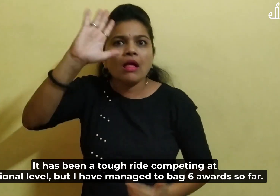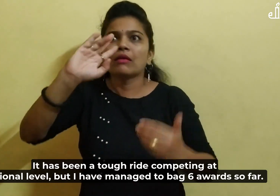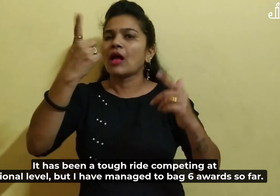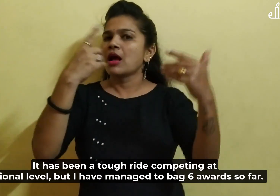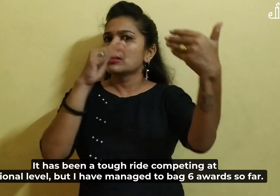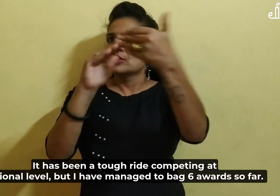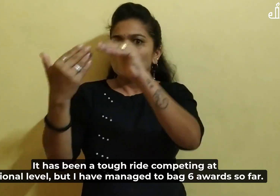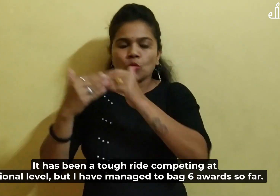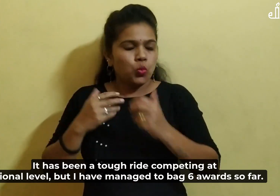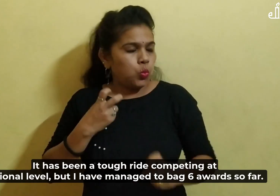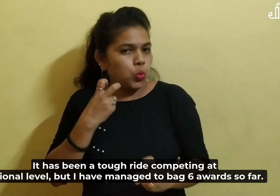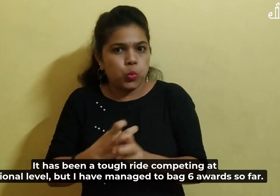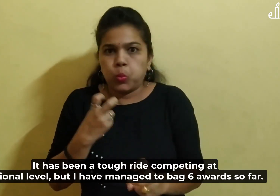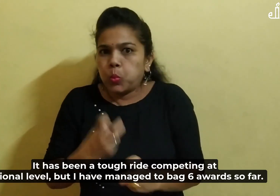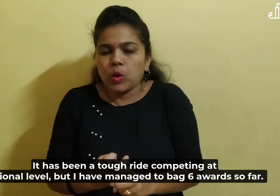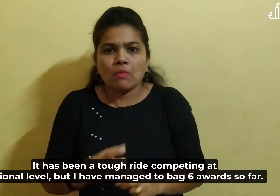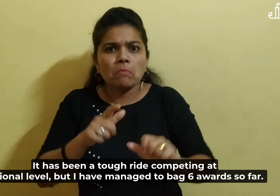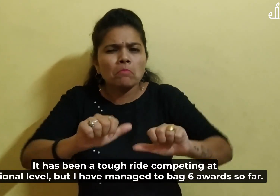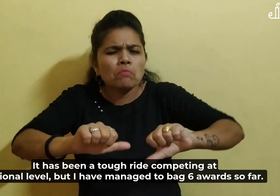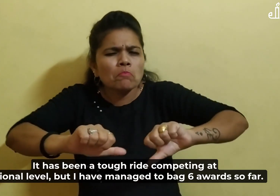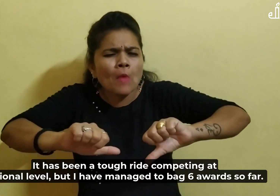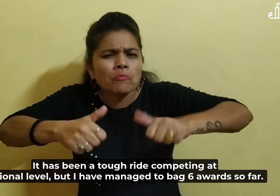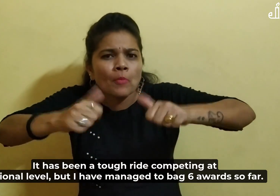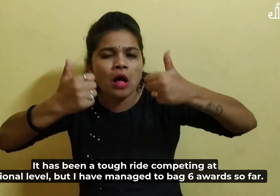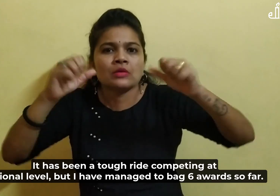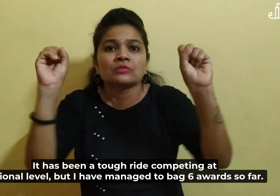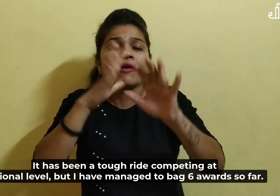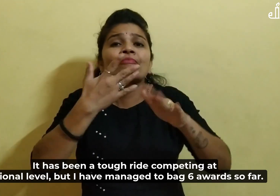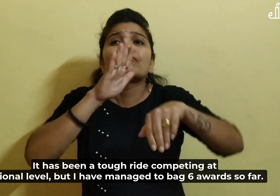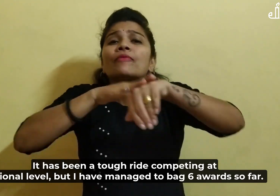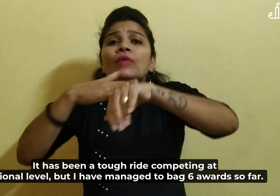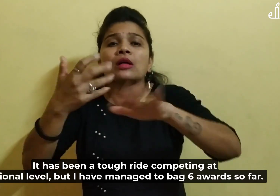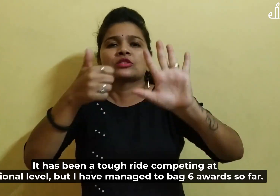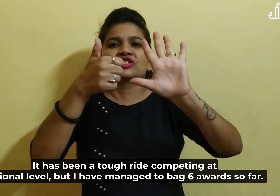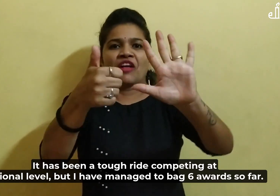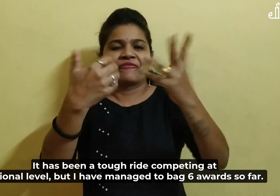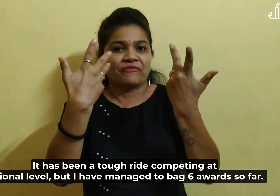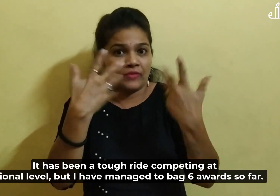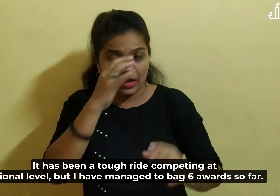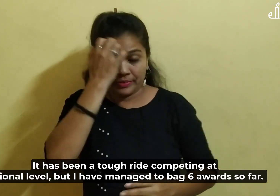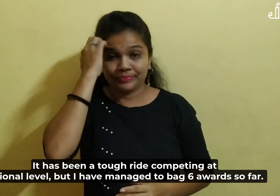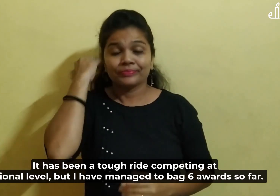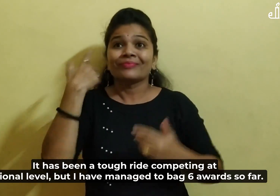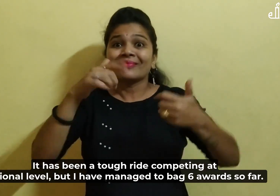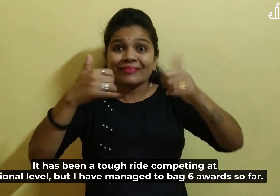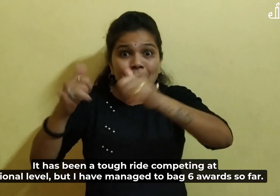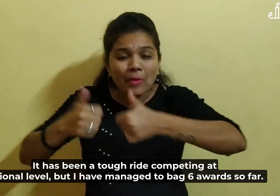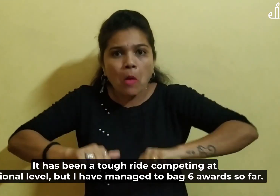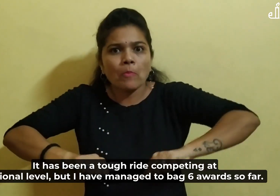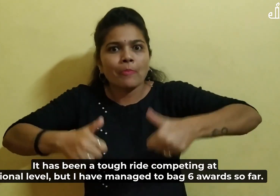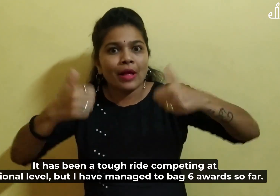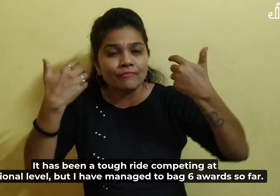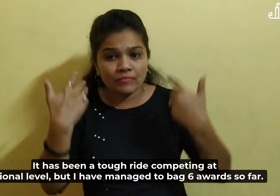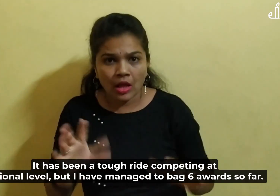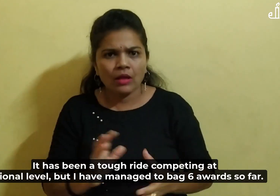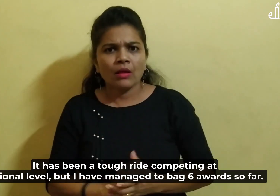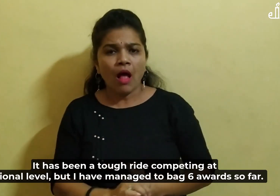राश्ट्य सतर पर प्रतिस्परदा करना कठीन हरा है लेकिन मैंने अब तक 6 पुरसकार हासिल करने में सफल हुई हूँ